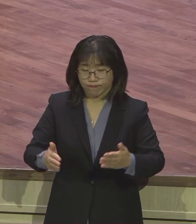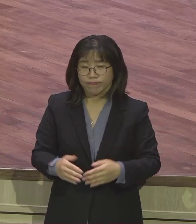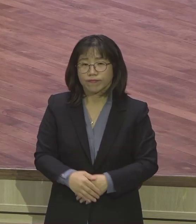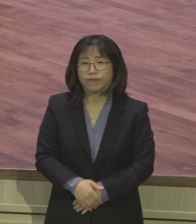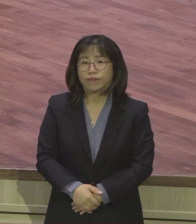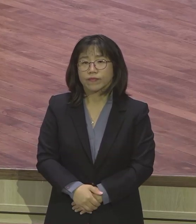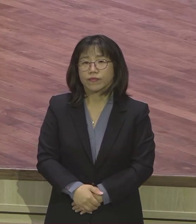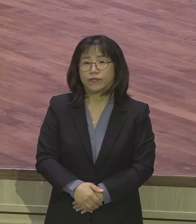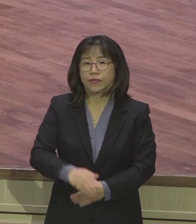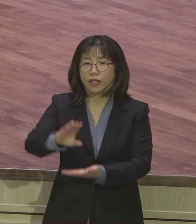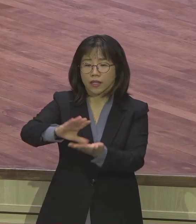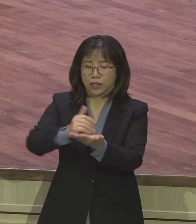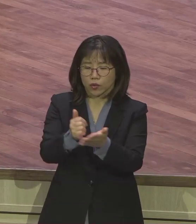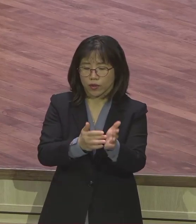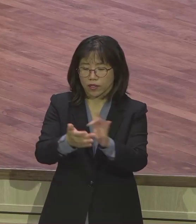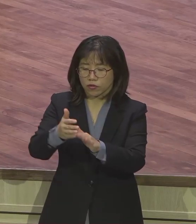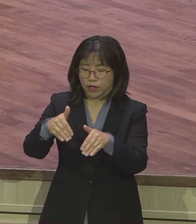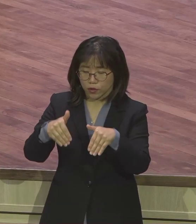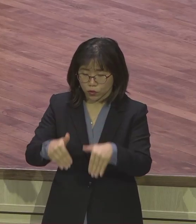예수의 종 바울과 디모데는